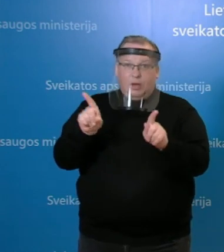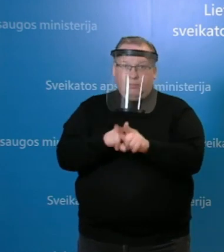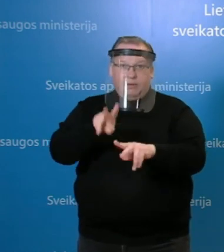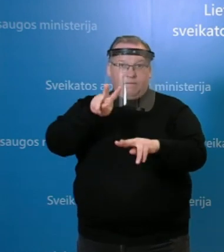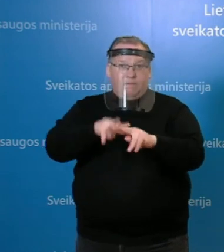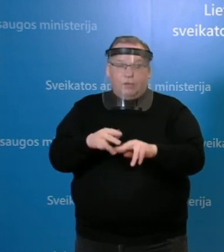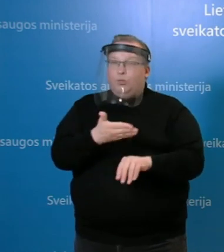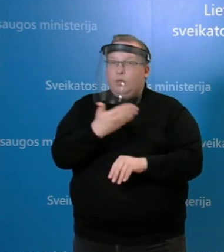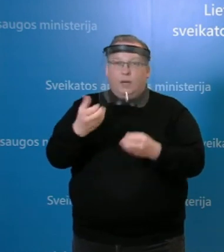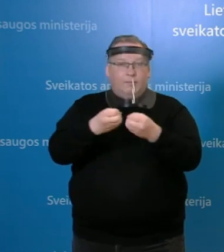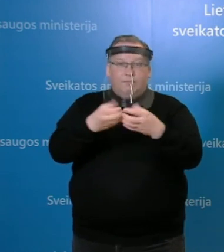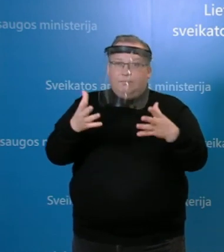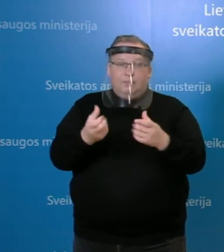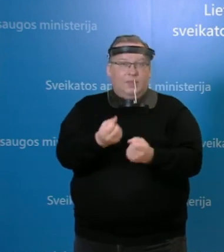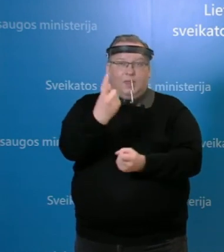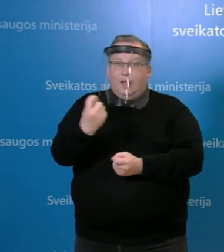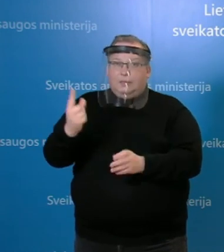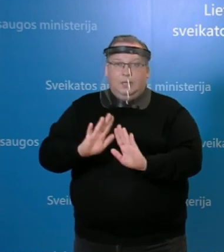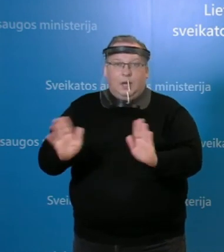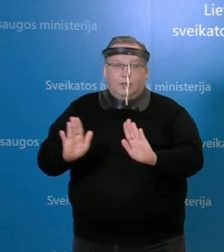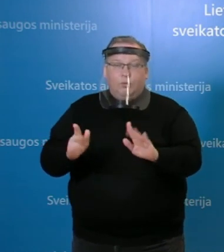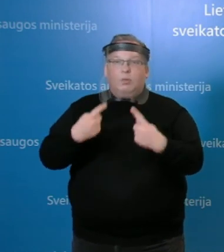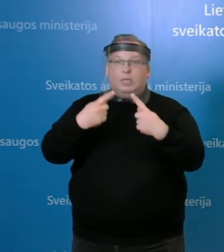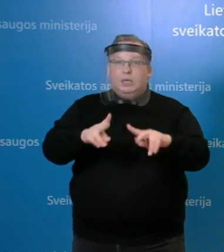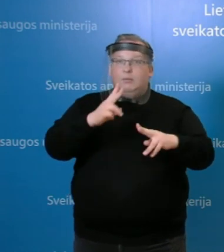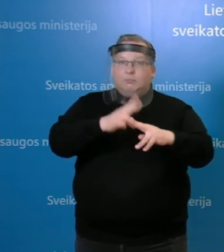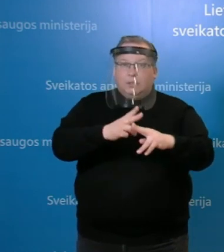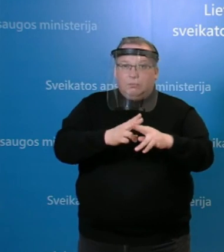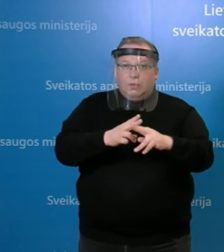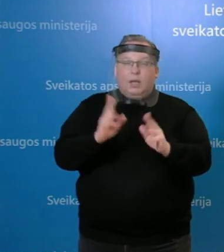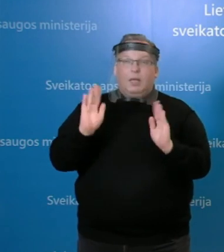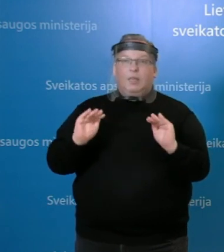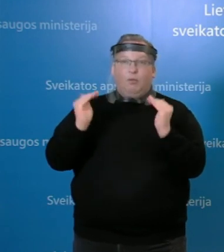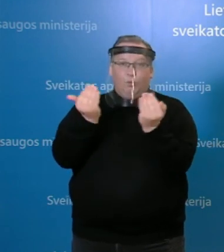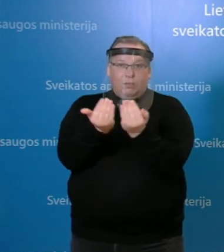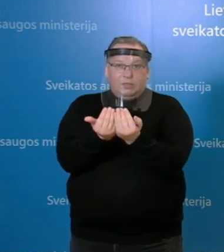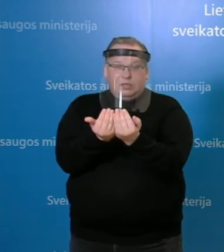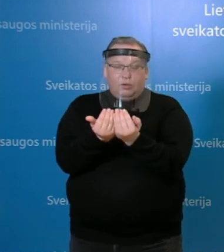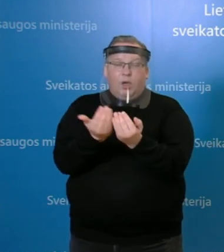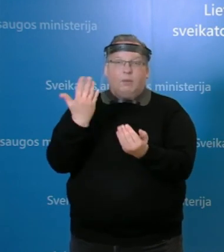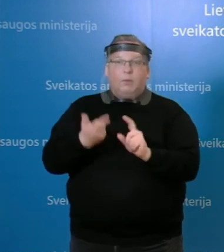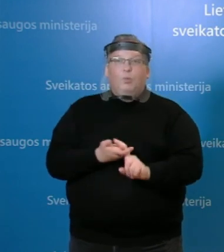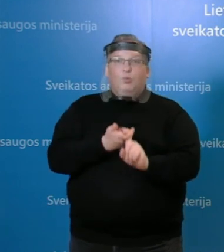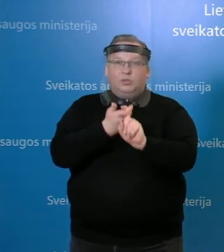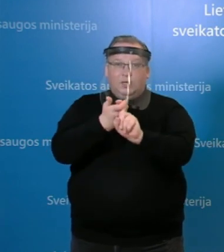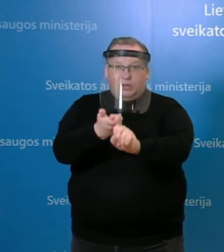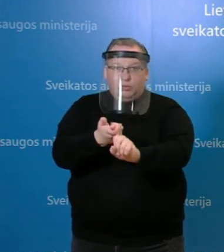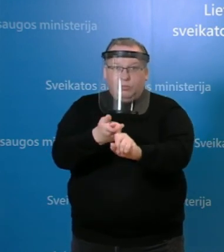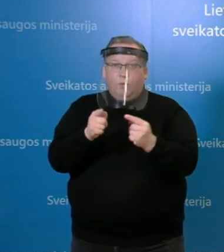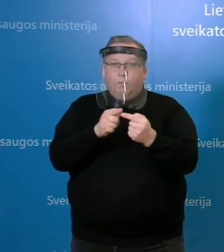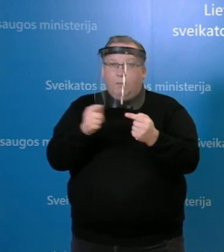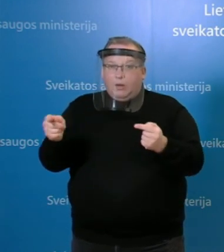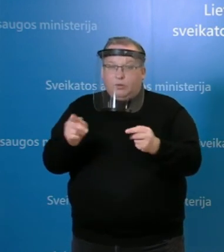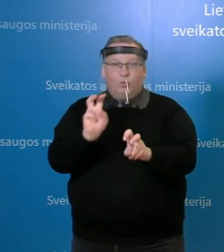galbūt ir nepadidėjo dėl to, kad kiti, na, susirgi asmenys, inkubacinio periodo arba užkrečiamojo periodo metu,